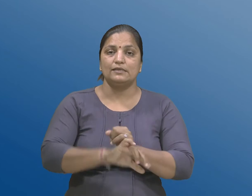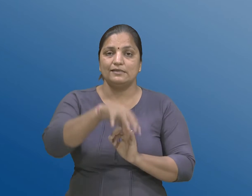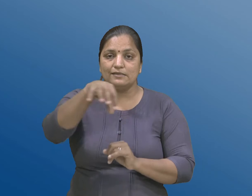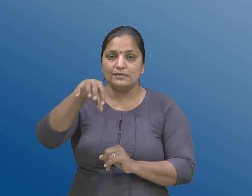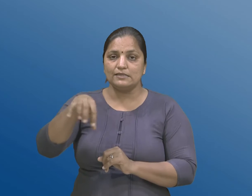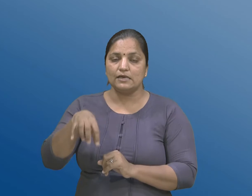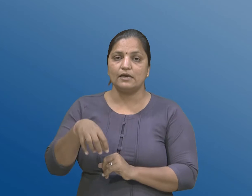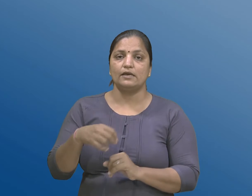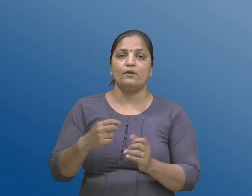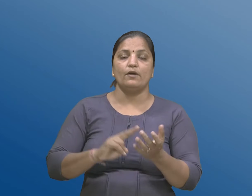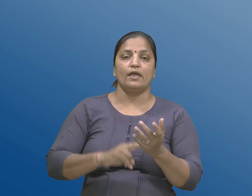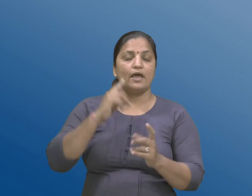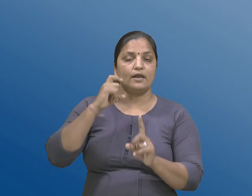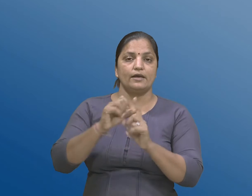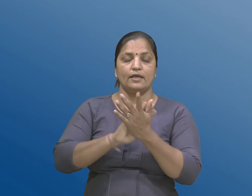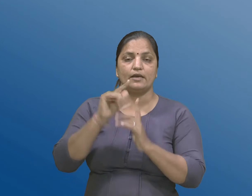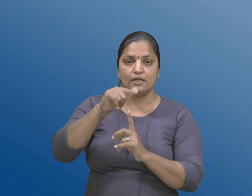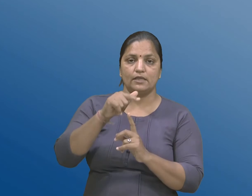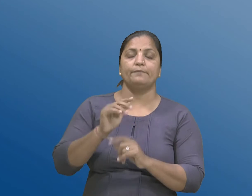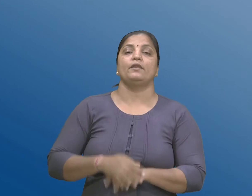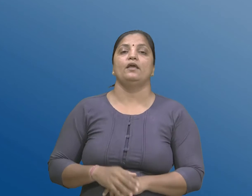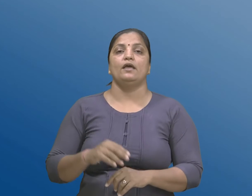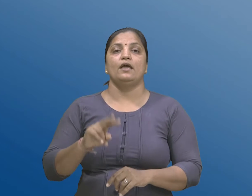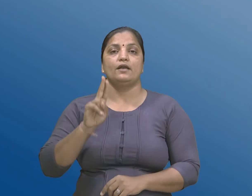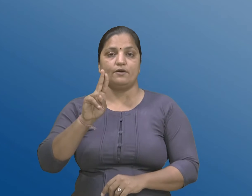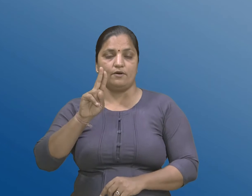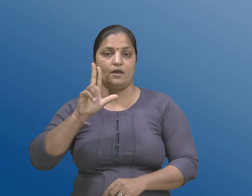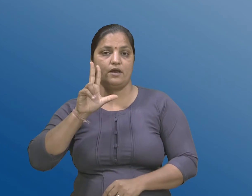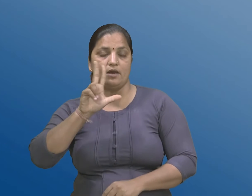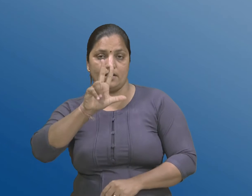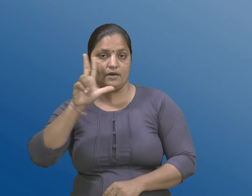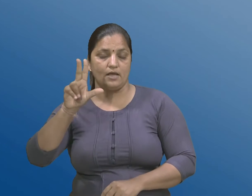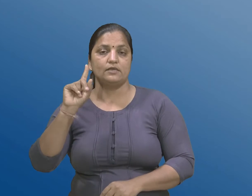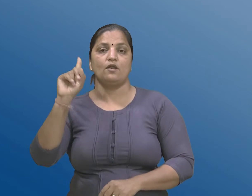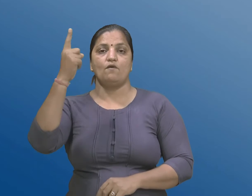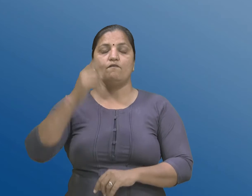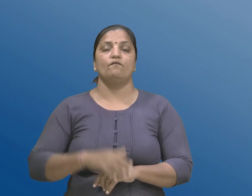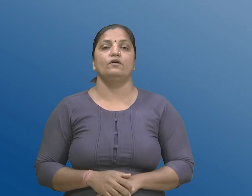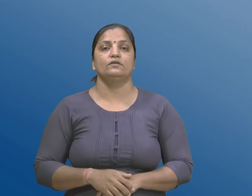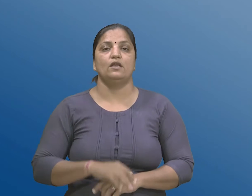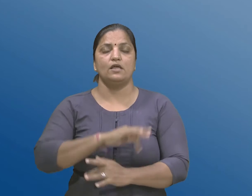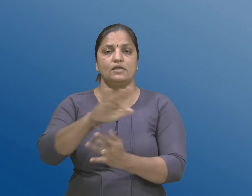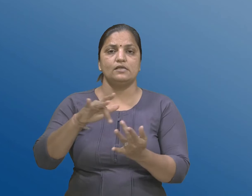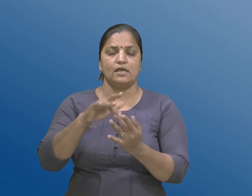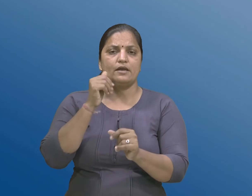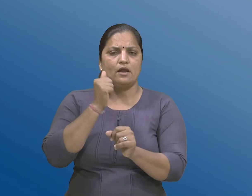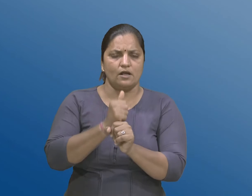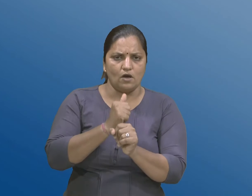अठ्याशीनू पहलु केंद्र सरकार निर्धारित करे ते मुझब राज्य